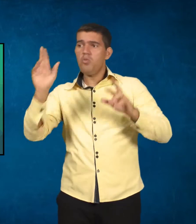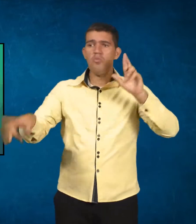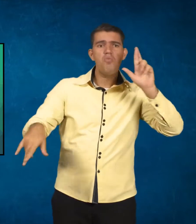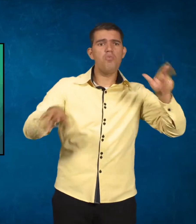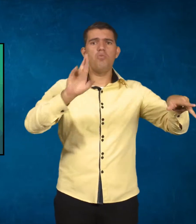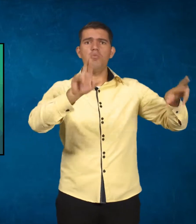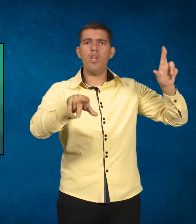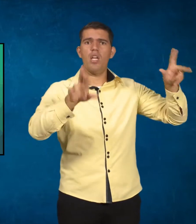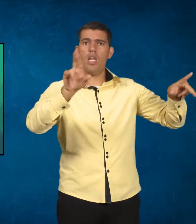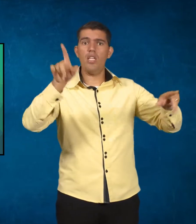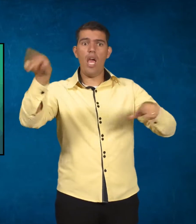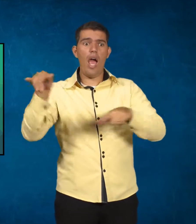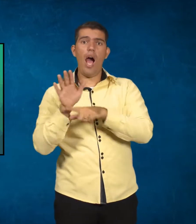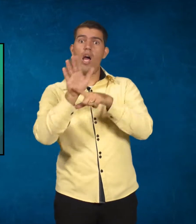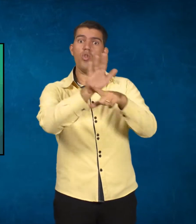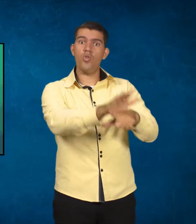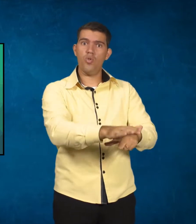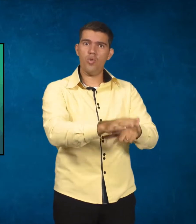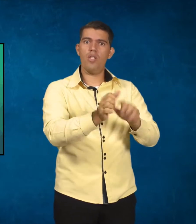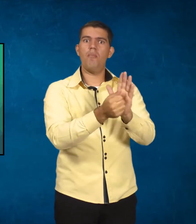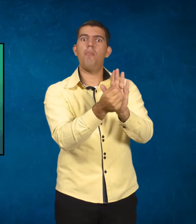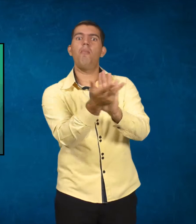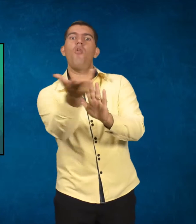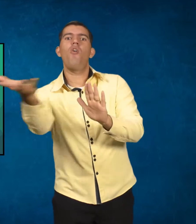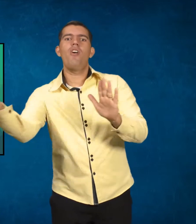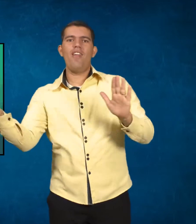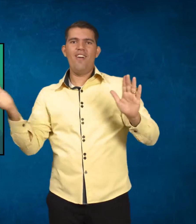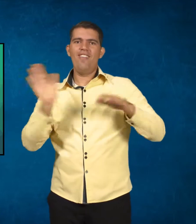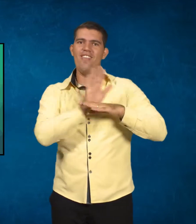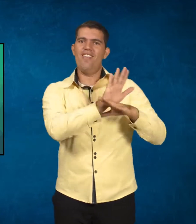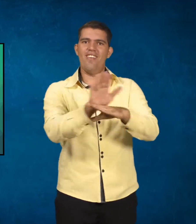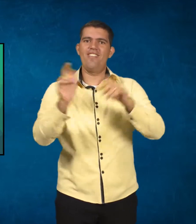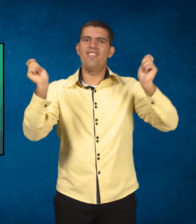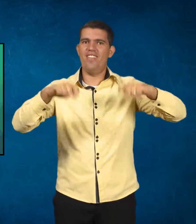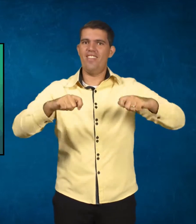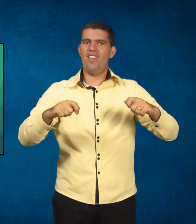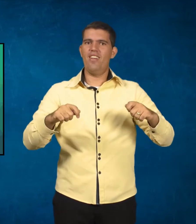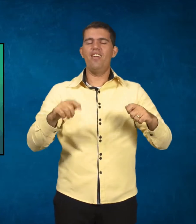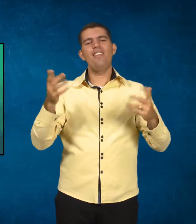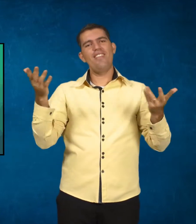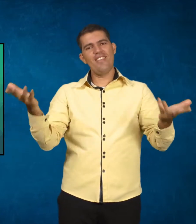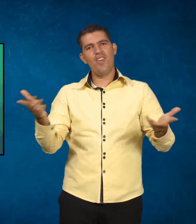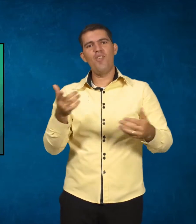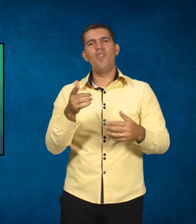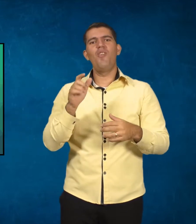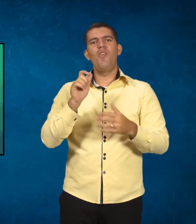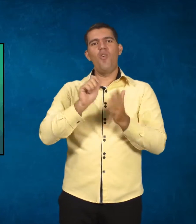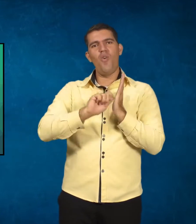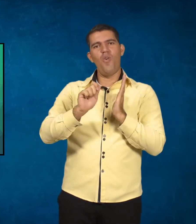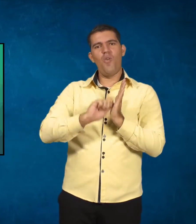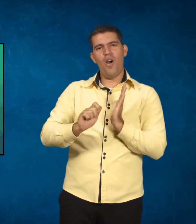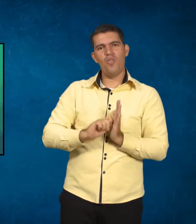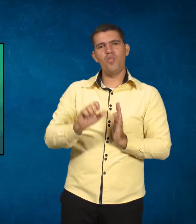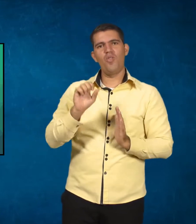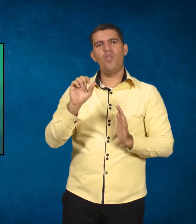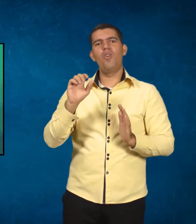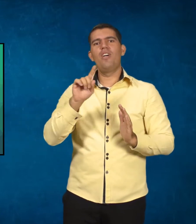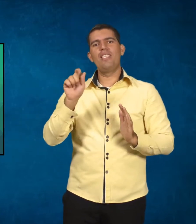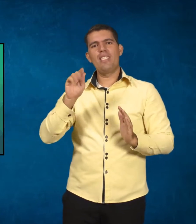do pluralismo. Então, isso é importante. E é bacana que Schumann também fala sobre isso, Zabala também fala